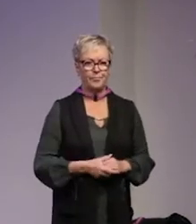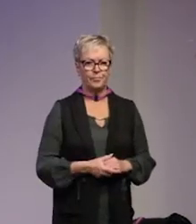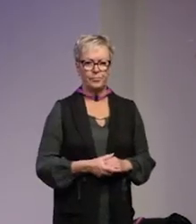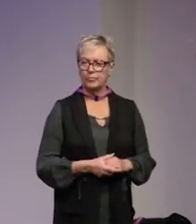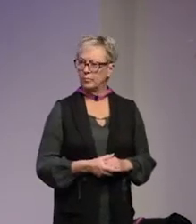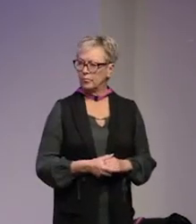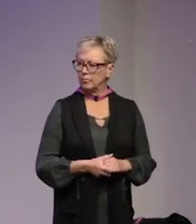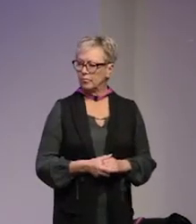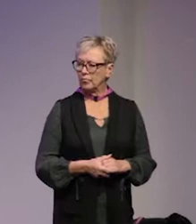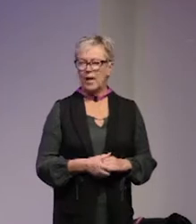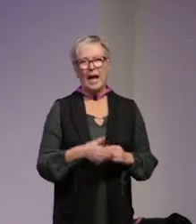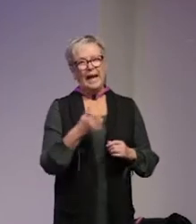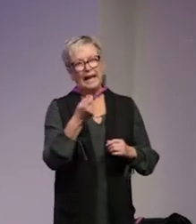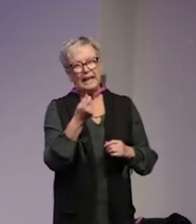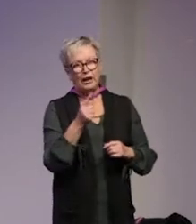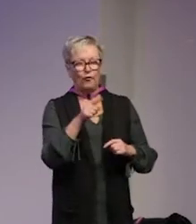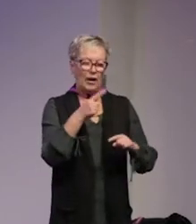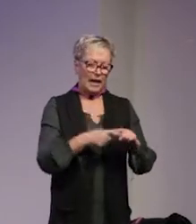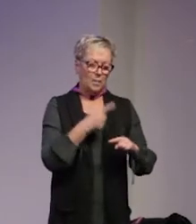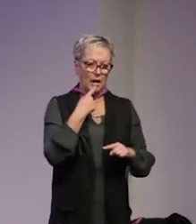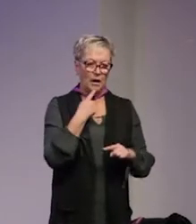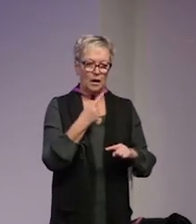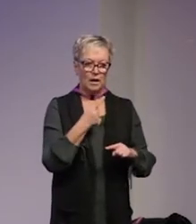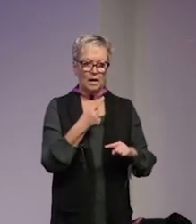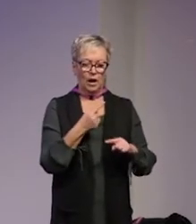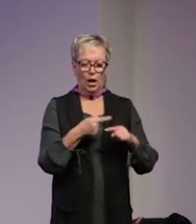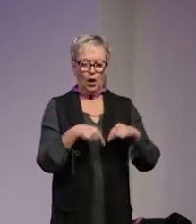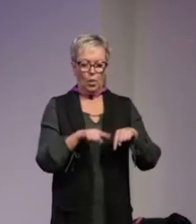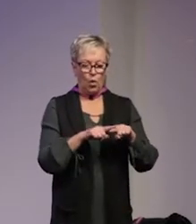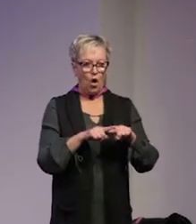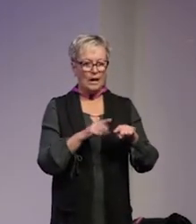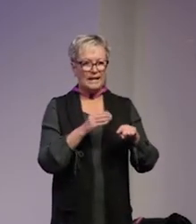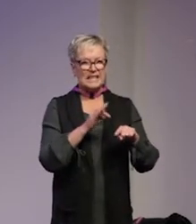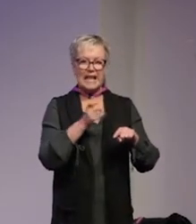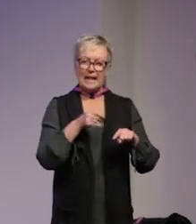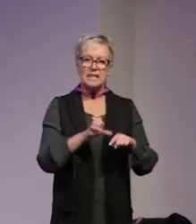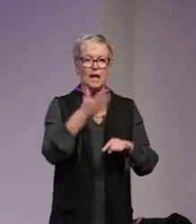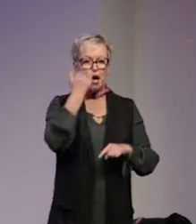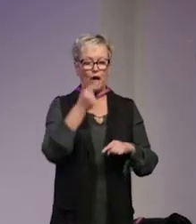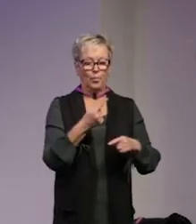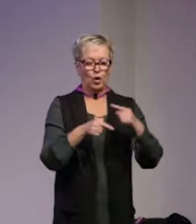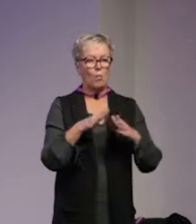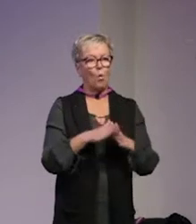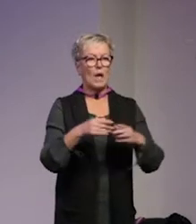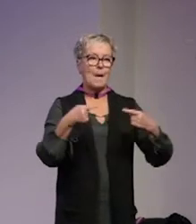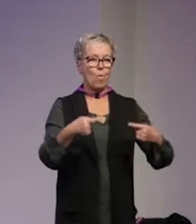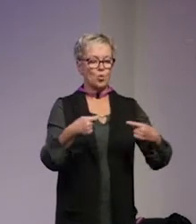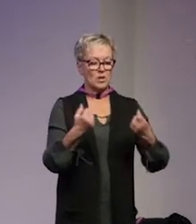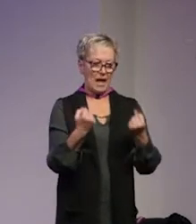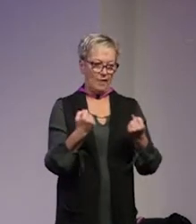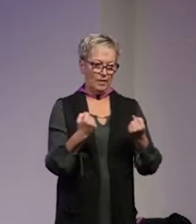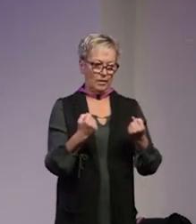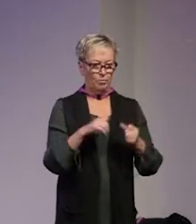och lite förenklat kan man väl uttrycka det som att lokal resiliens kan utbytas mot ordet motståndskraft på